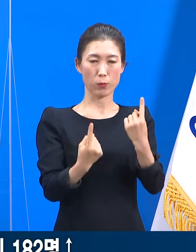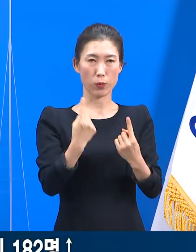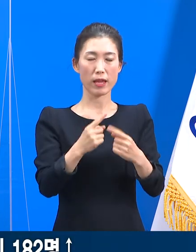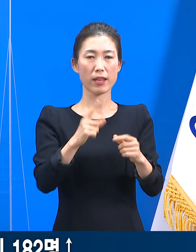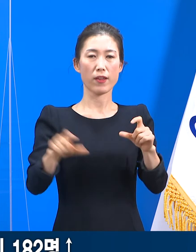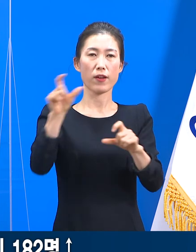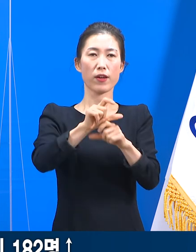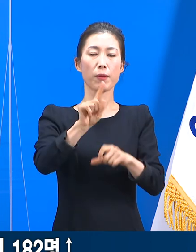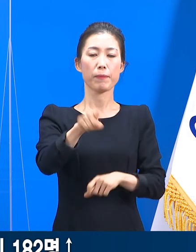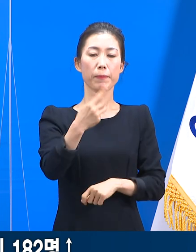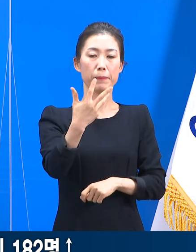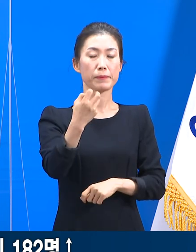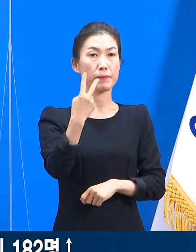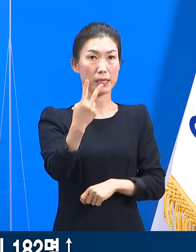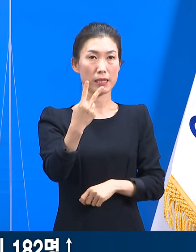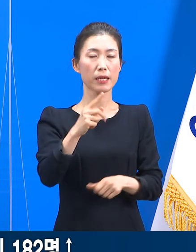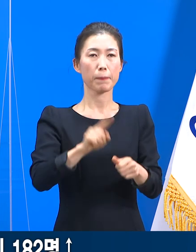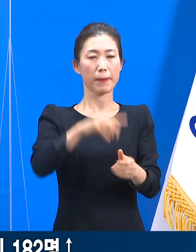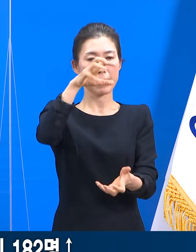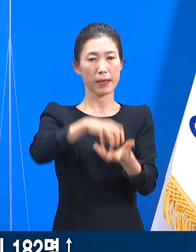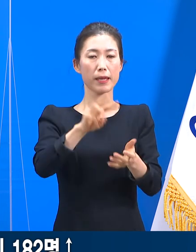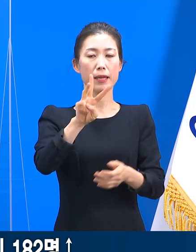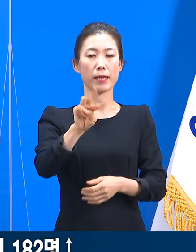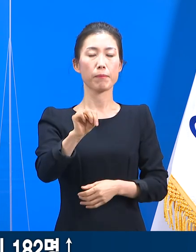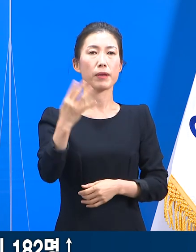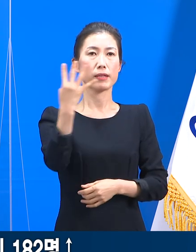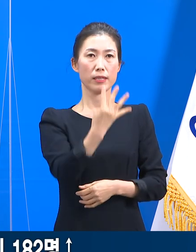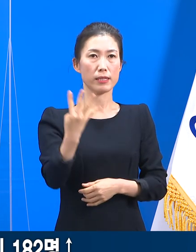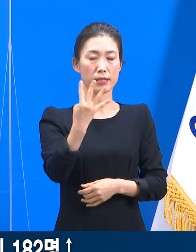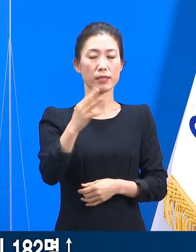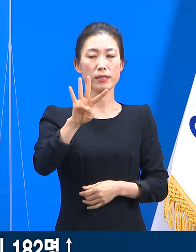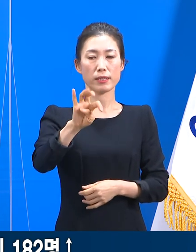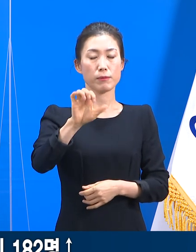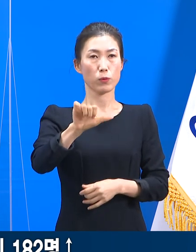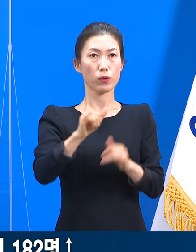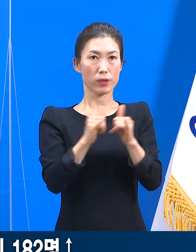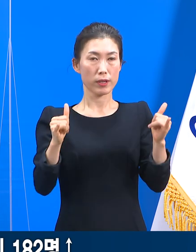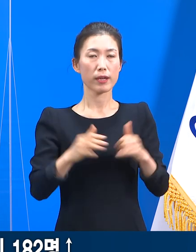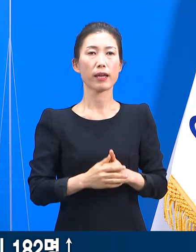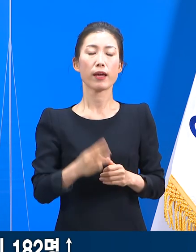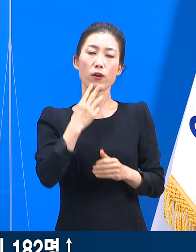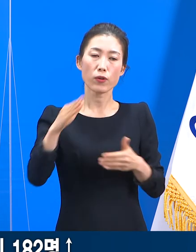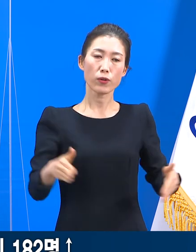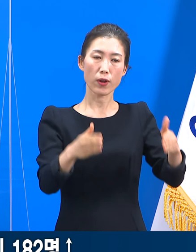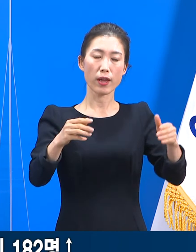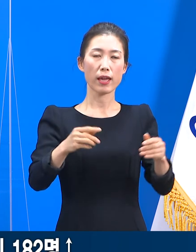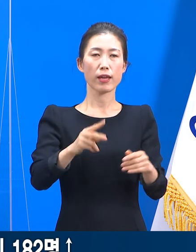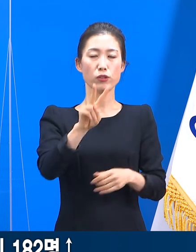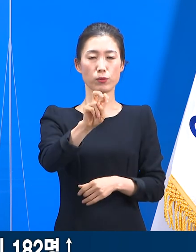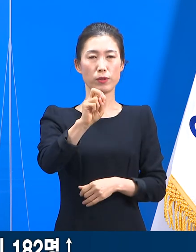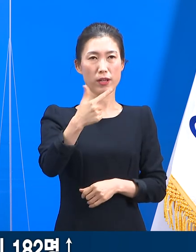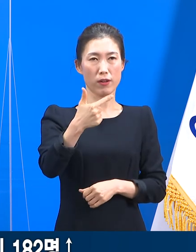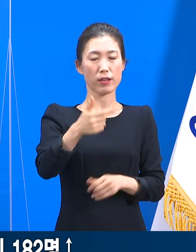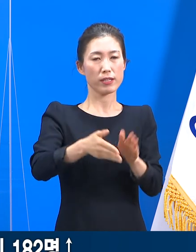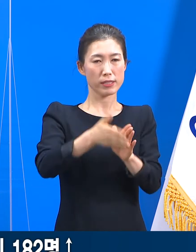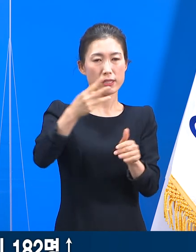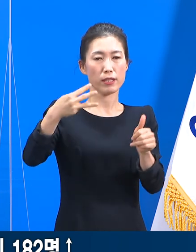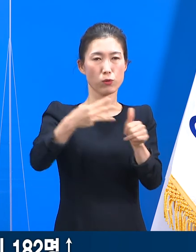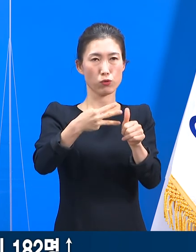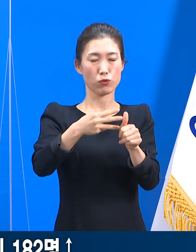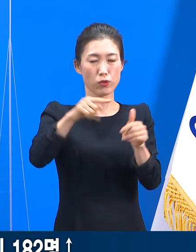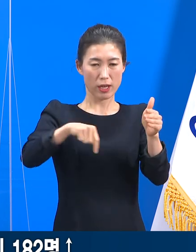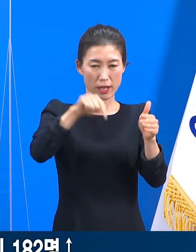182명이 증가한 총 34,045명으로 도내 26개의 시군에서 확진자가